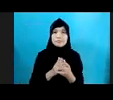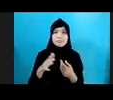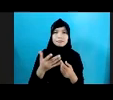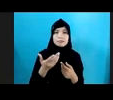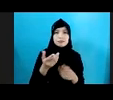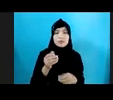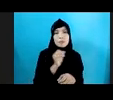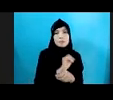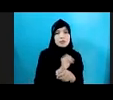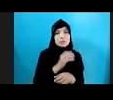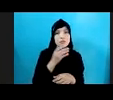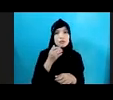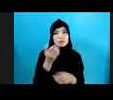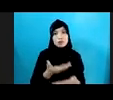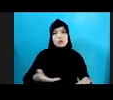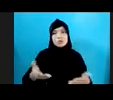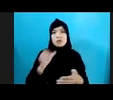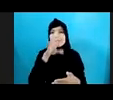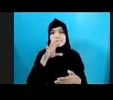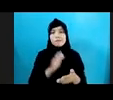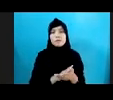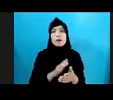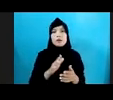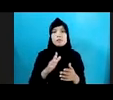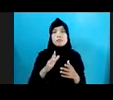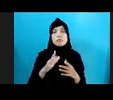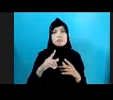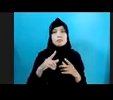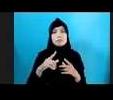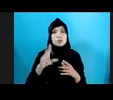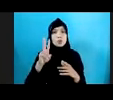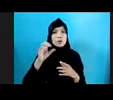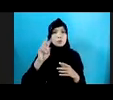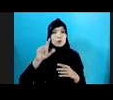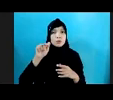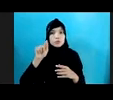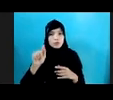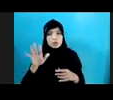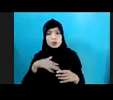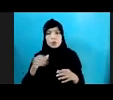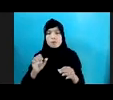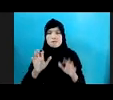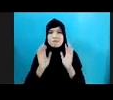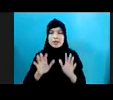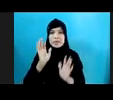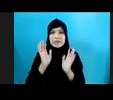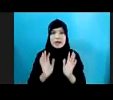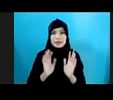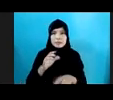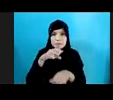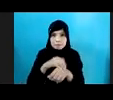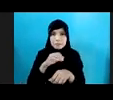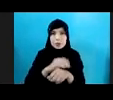Sampai April 2021 Dari Sekian Ribu Anak Yang Kami Tangani Ada 358